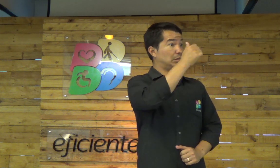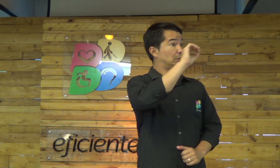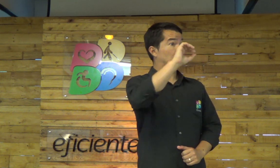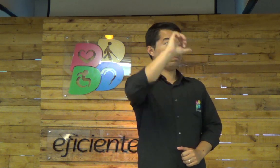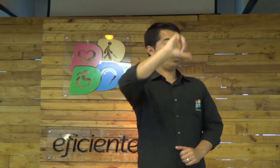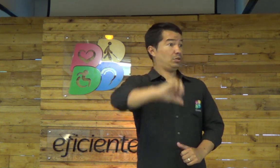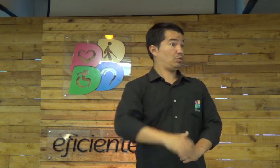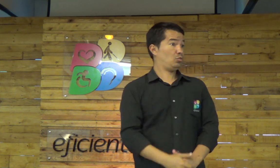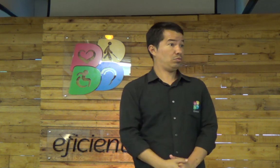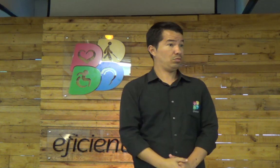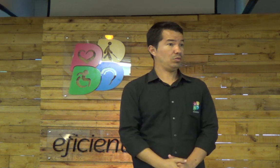consegue...